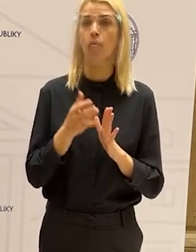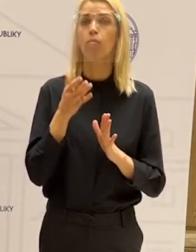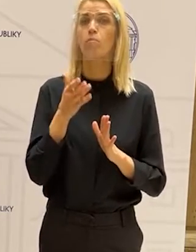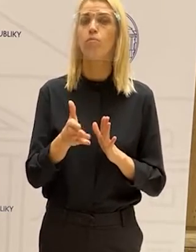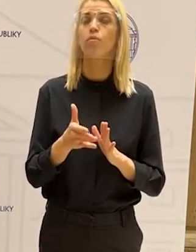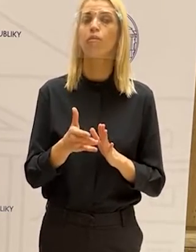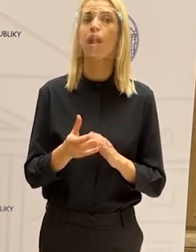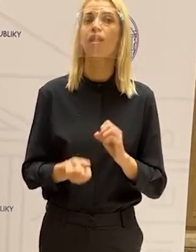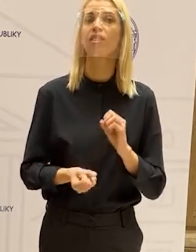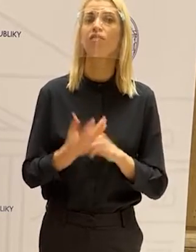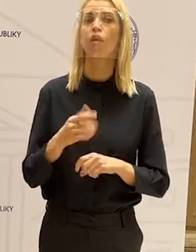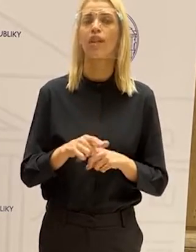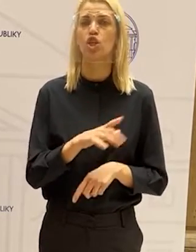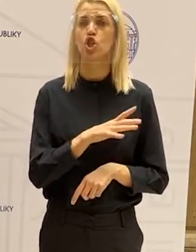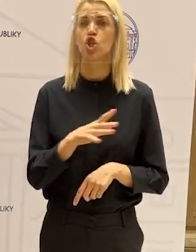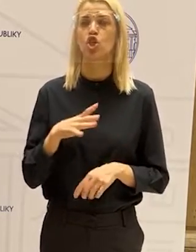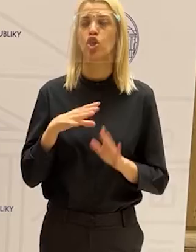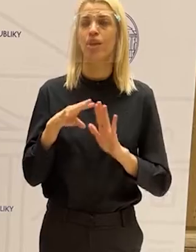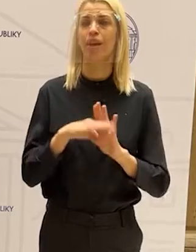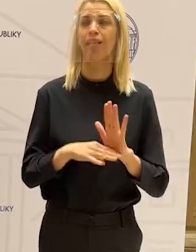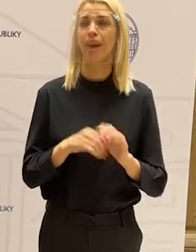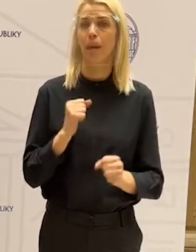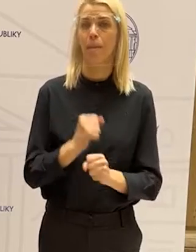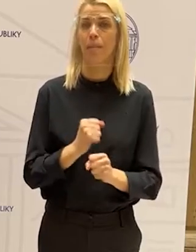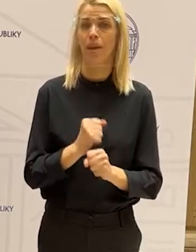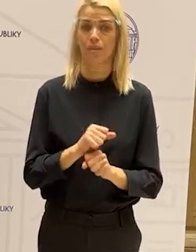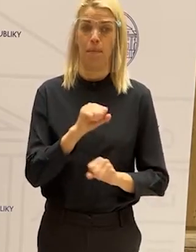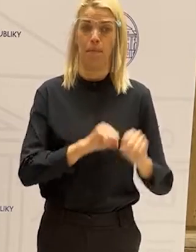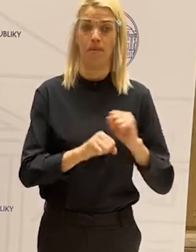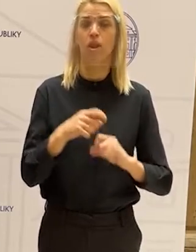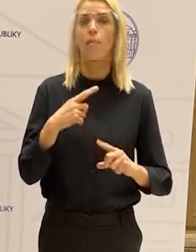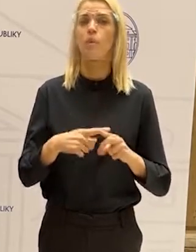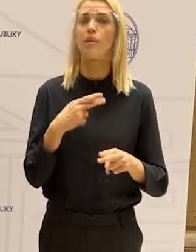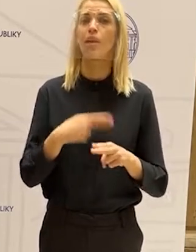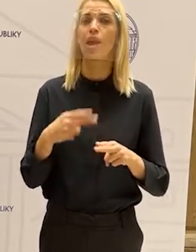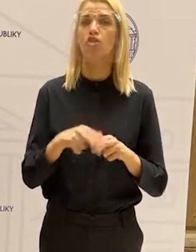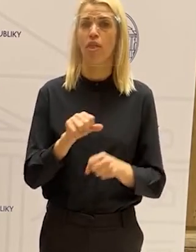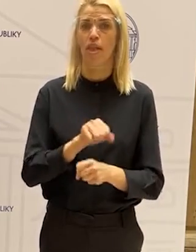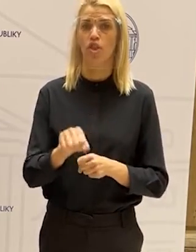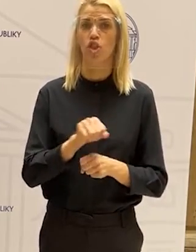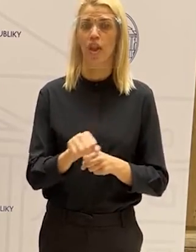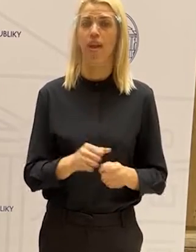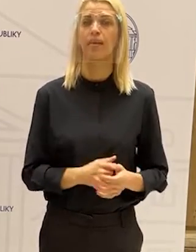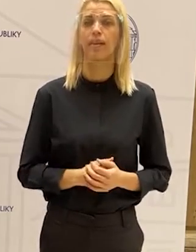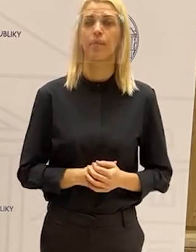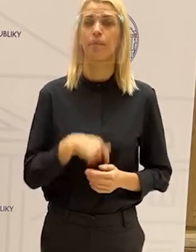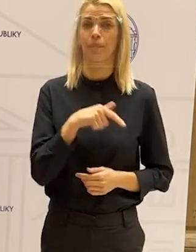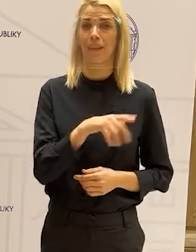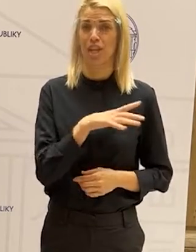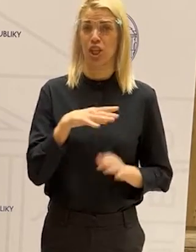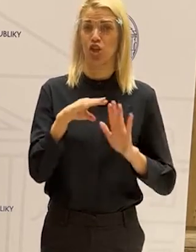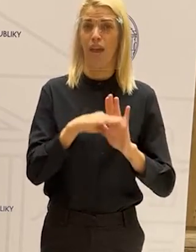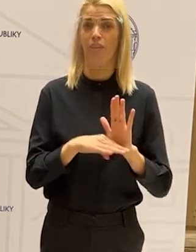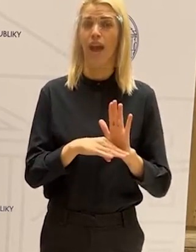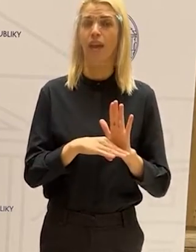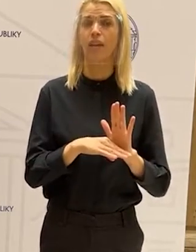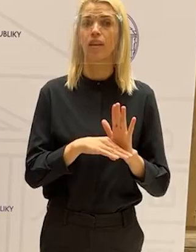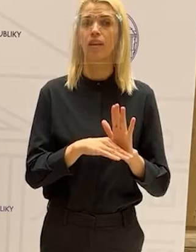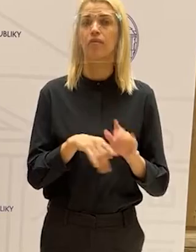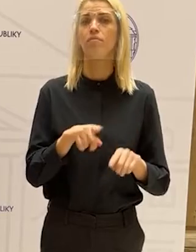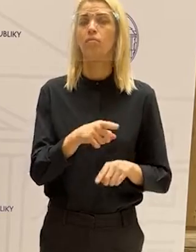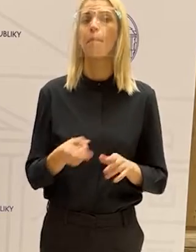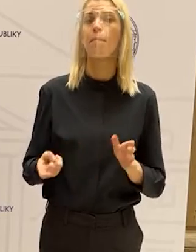tzv. štandard práce v oblasti nielen prevencie, ale opäť aj v riešení šikany. Tieto štandardy požadujú